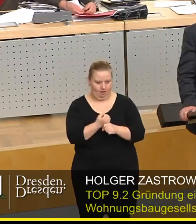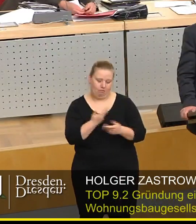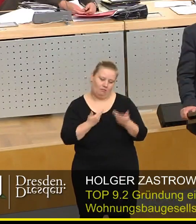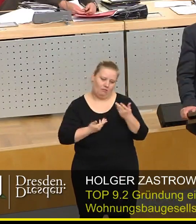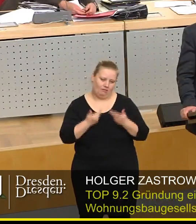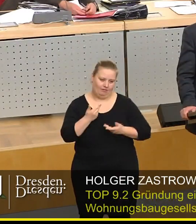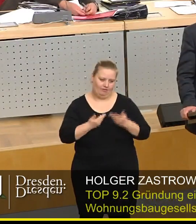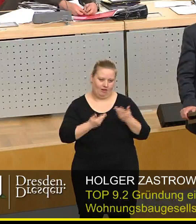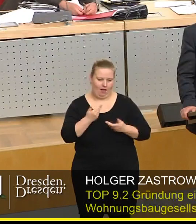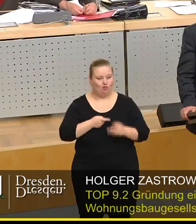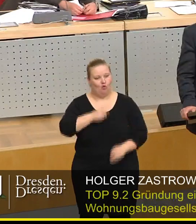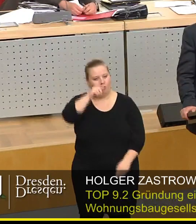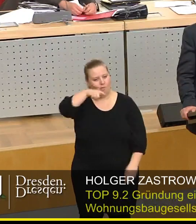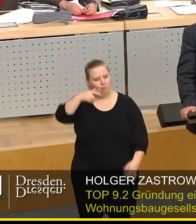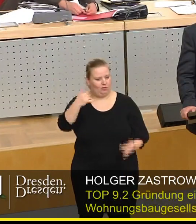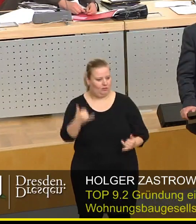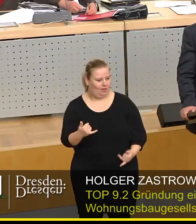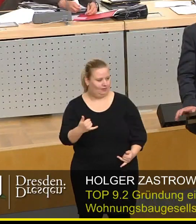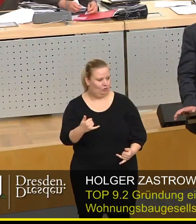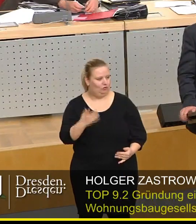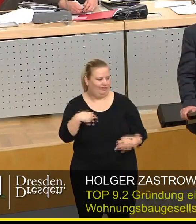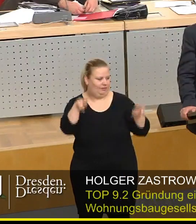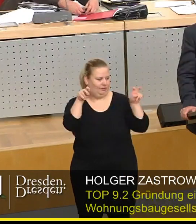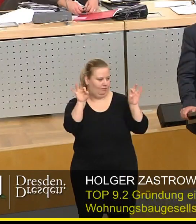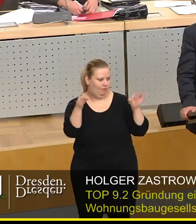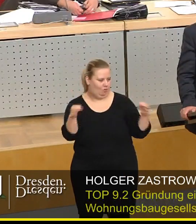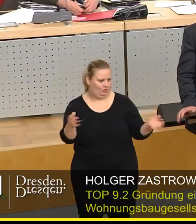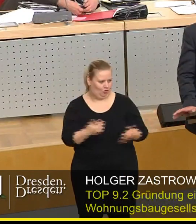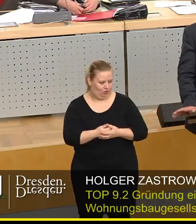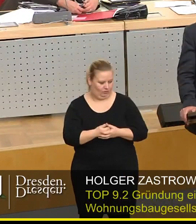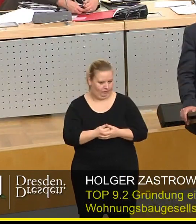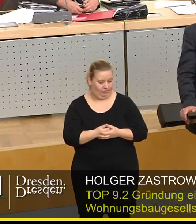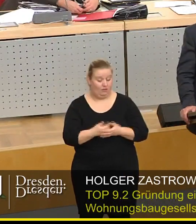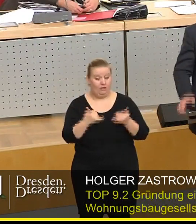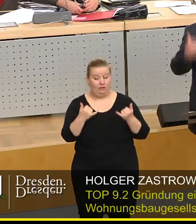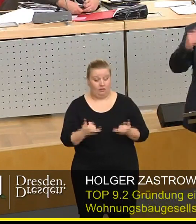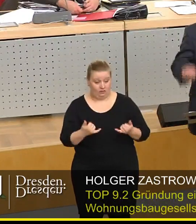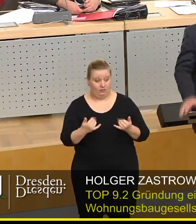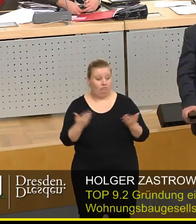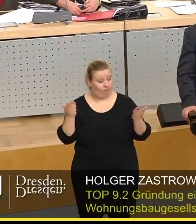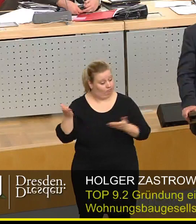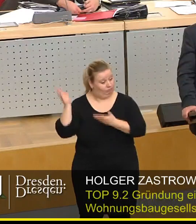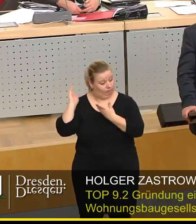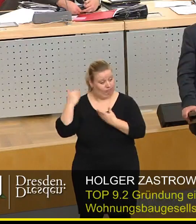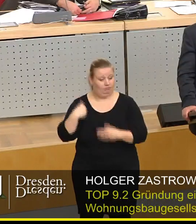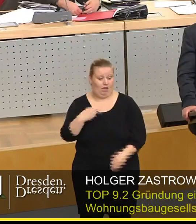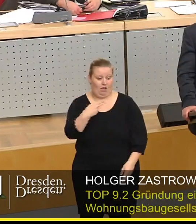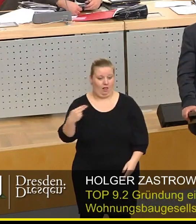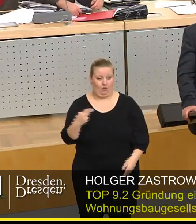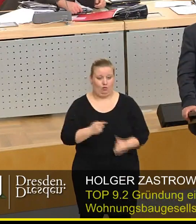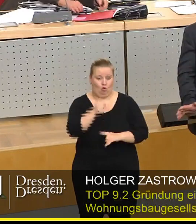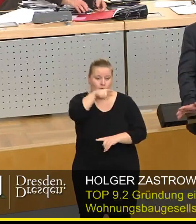womöglich Oberbürgermeister und Sie hätten ihn nicht zitieren müssen. So ist folgerichtig Dirk Hilbert Oberbürgermeister geworden